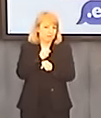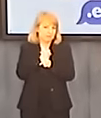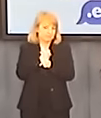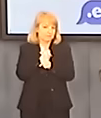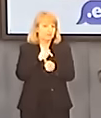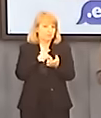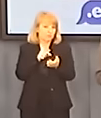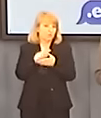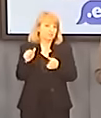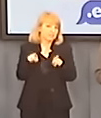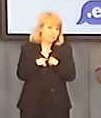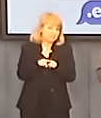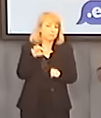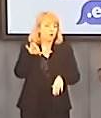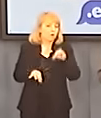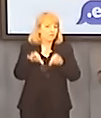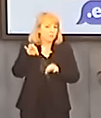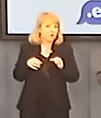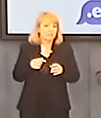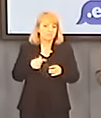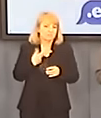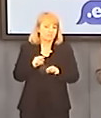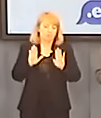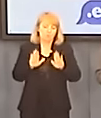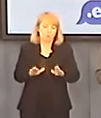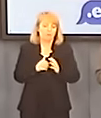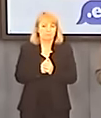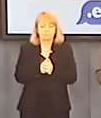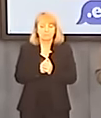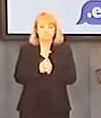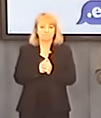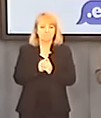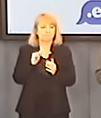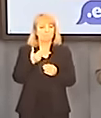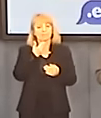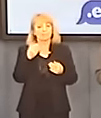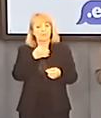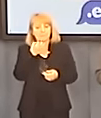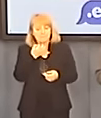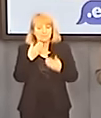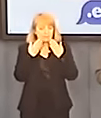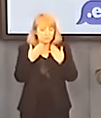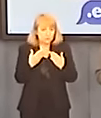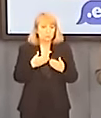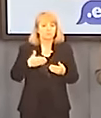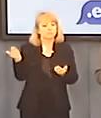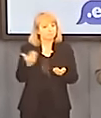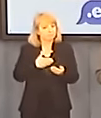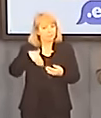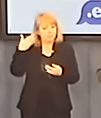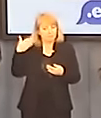element wyborczy, którego my oczywiście nie popieramy. Jeżeli nie ma więcej pytań to dziękujemy Państwu i zapraszamy na kolejne konferencje.